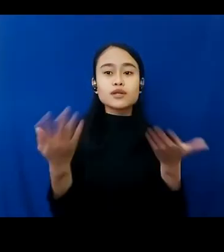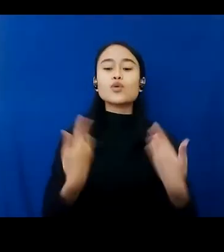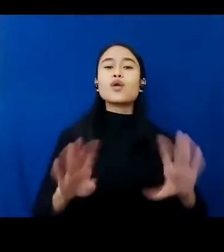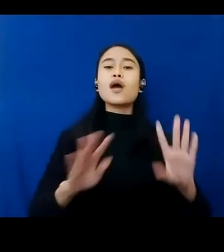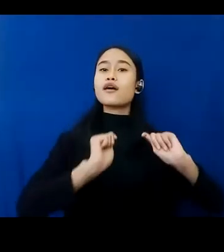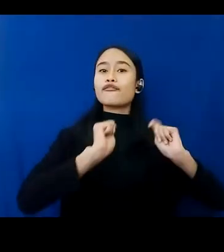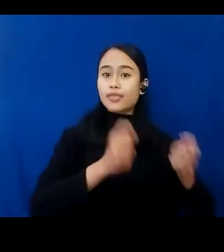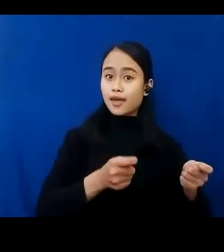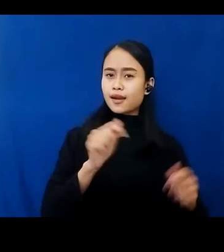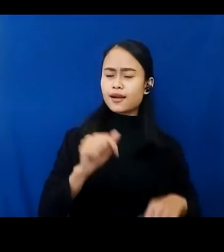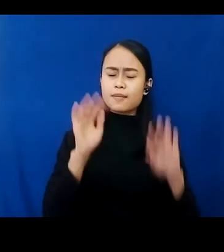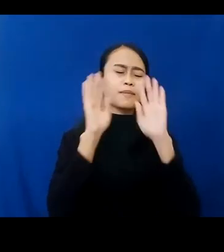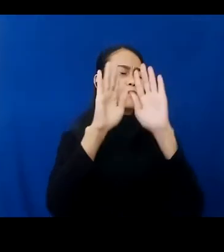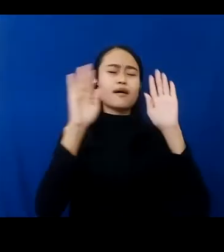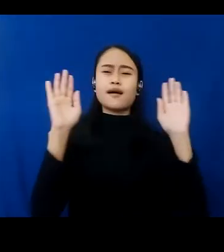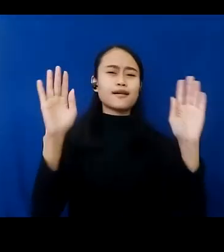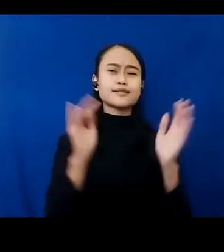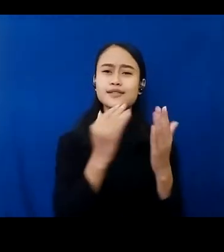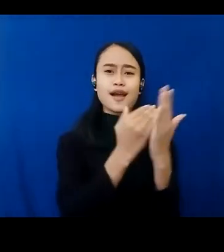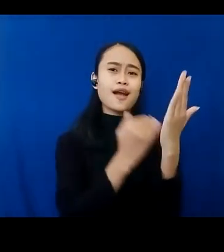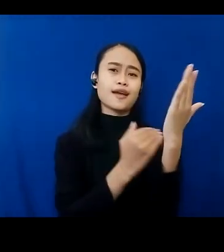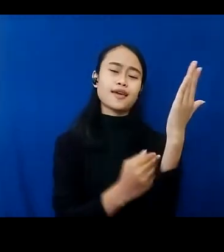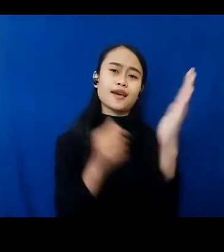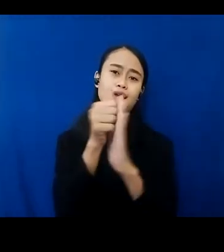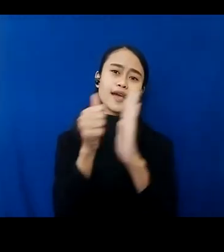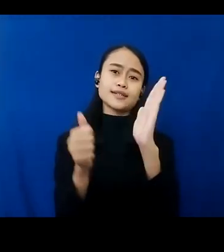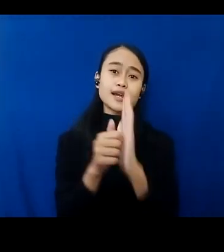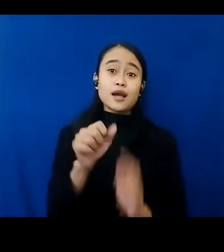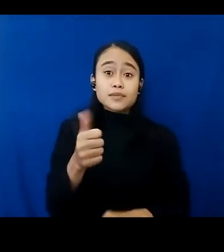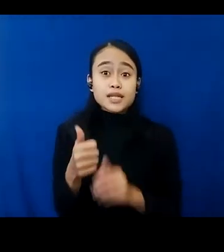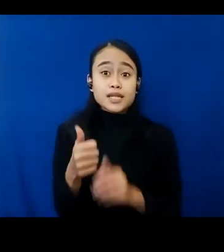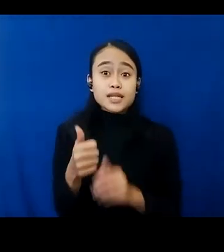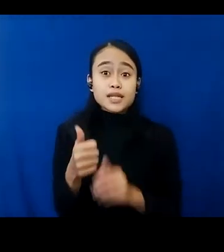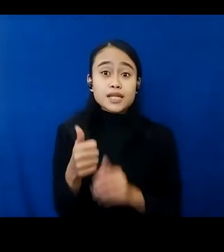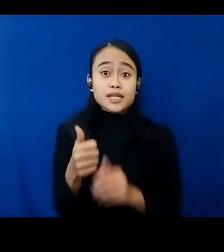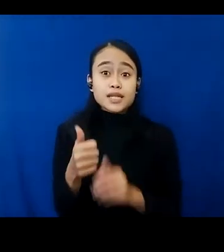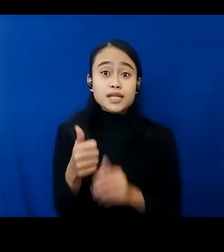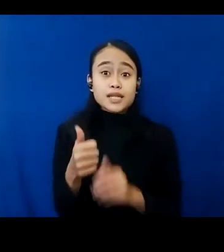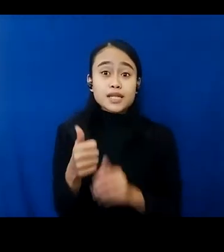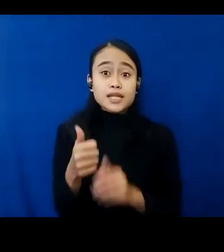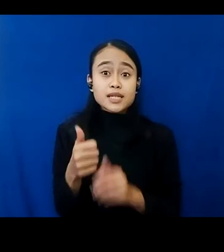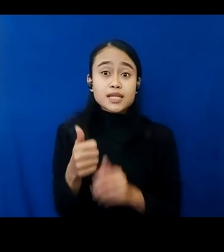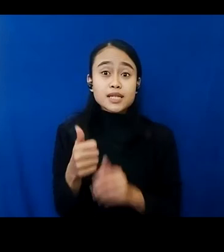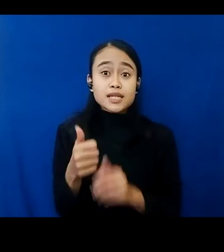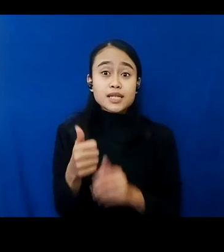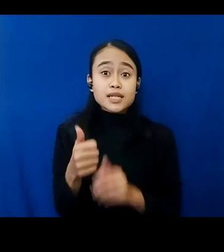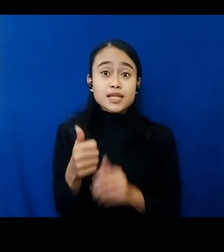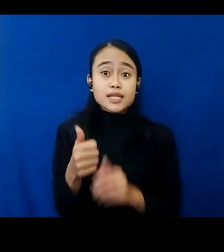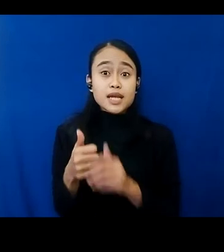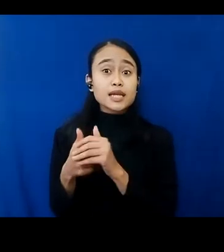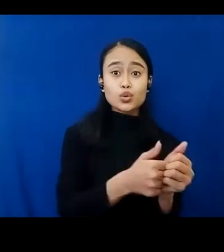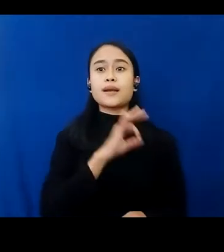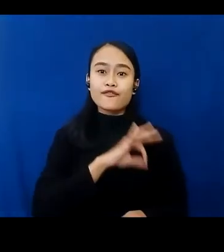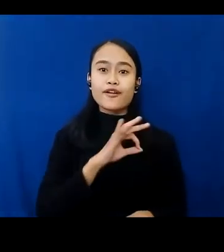banyak sekali agenda acara yang bisa Anda ikuti. Dan tentunya ini sangat bermanfaat, mengedukasi, dan tentunya akan menambah